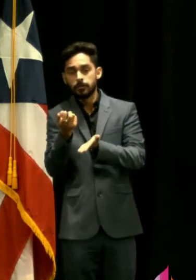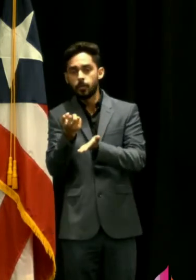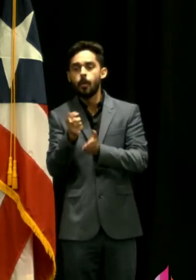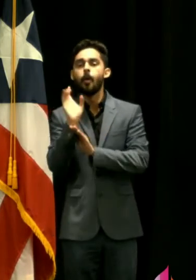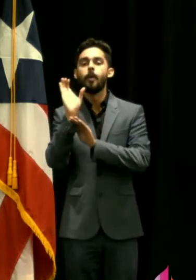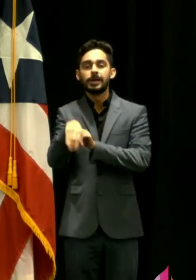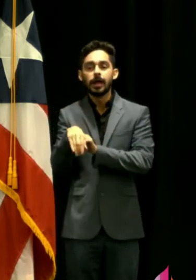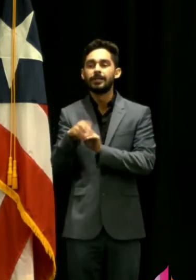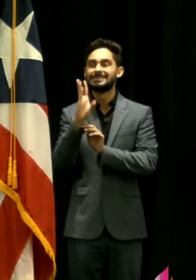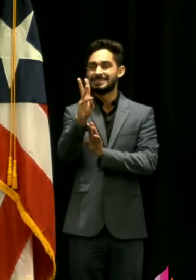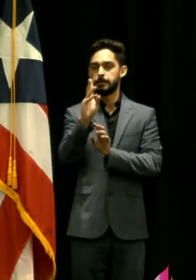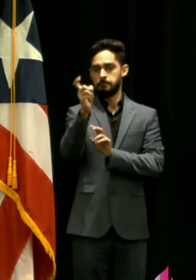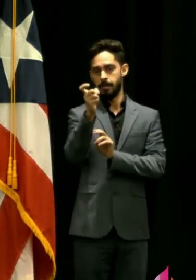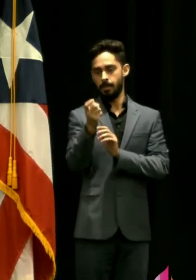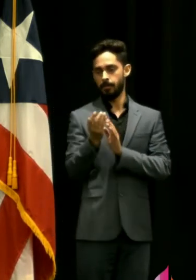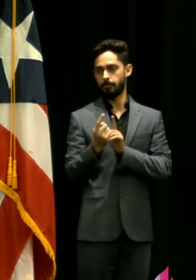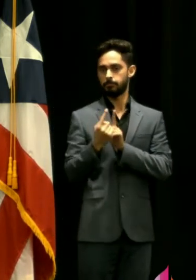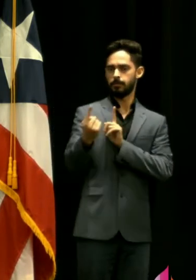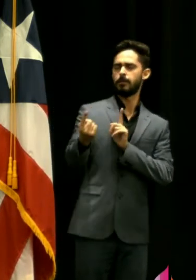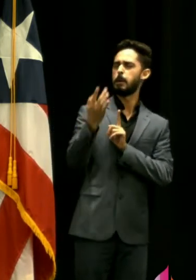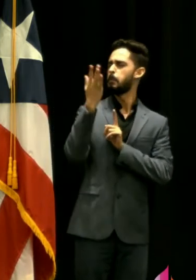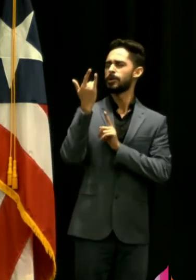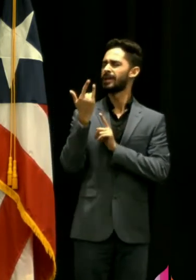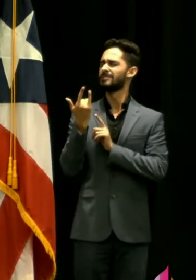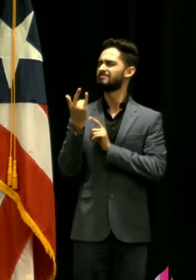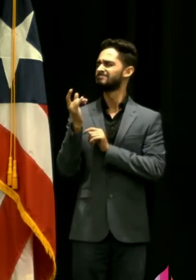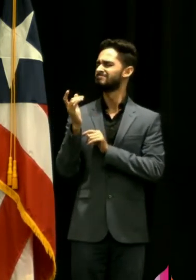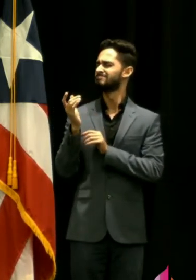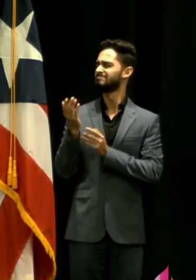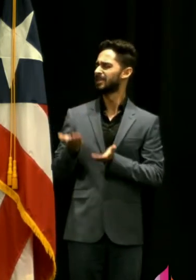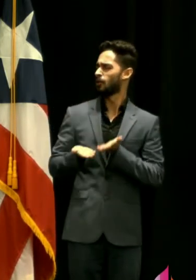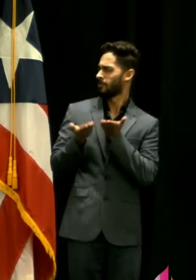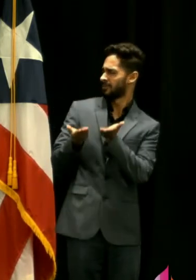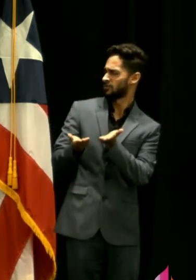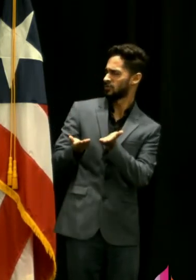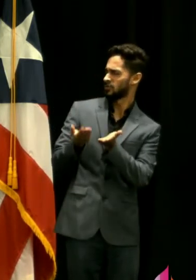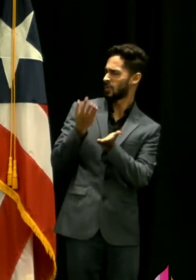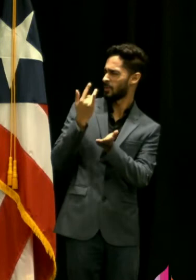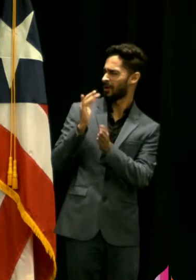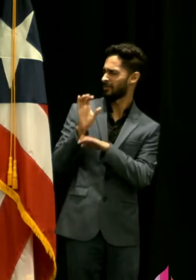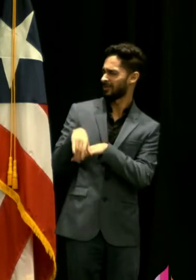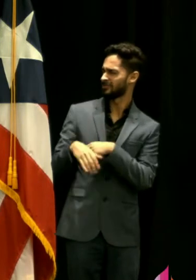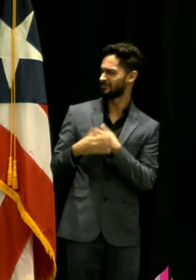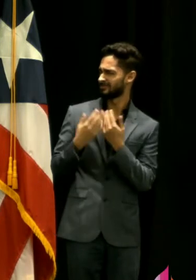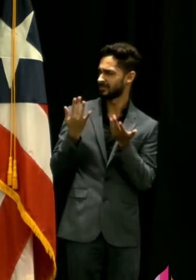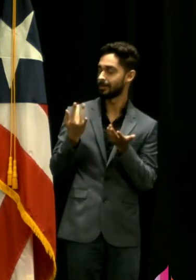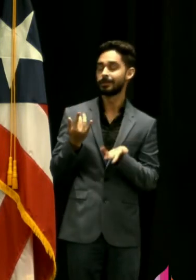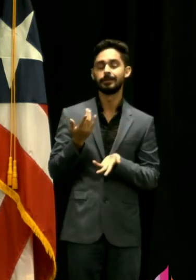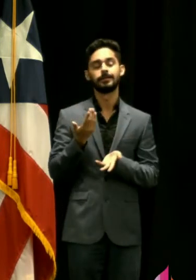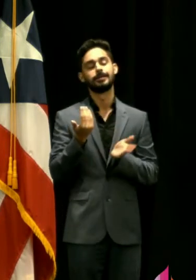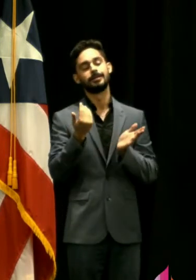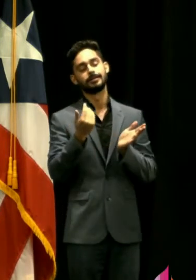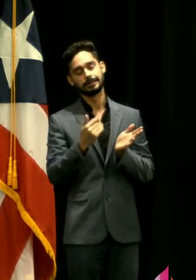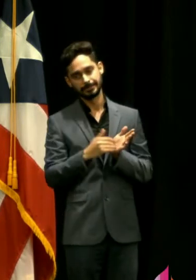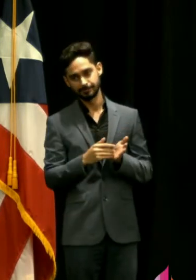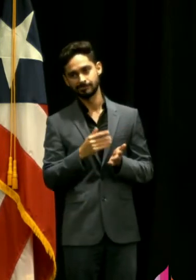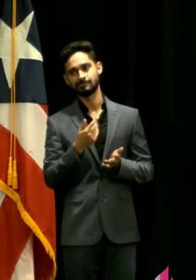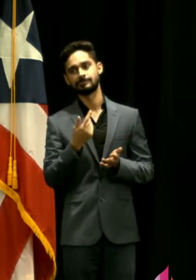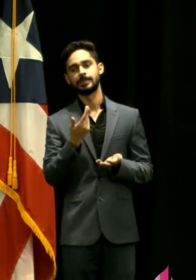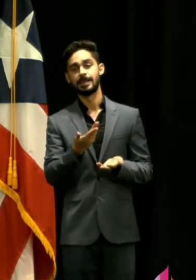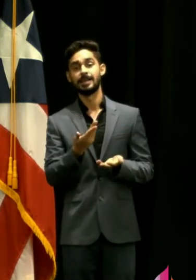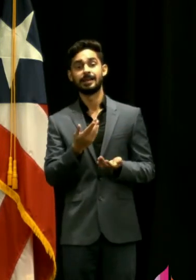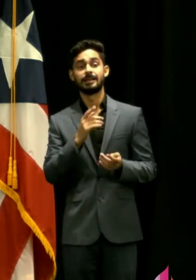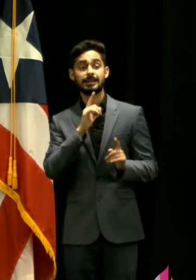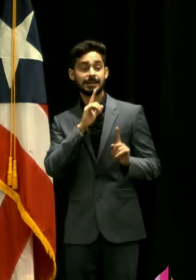los salones de clase ¿a qué quizás se debería esa recomendación si otra vez esa es una pregunta que quien debe